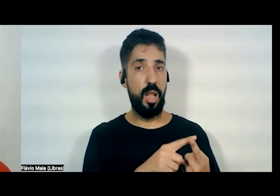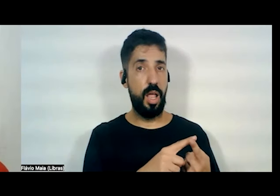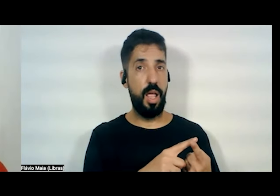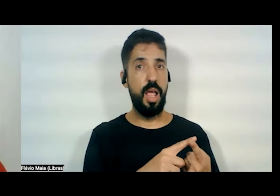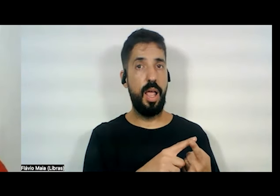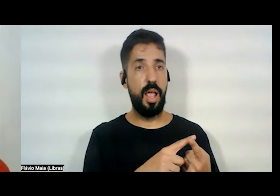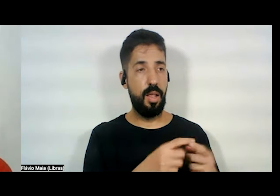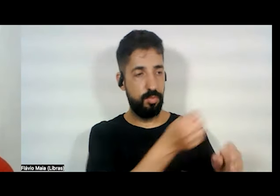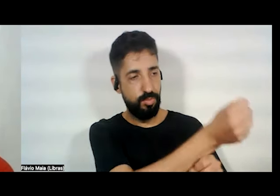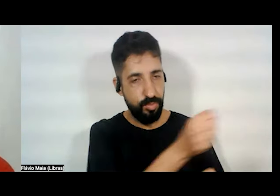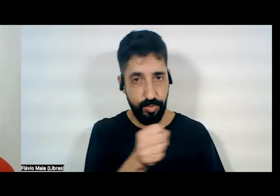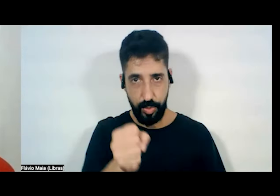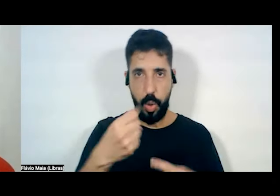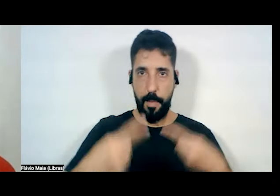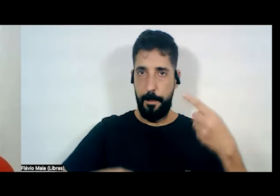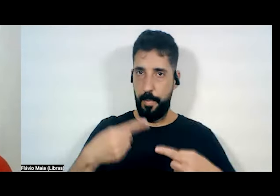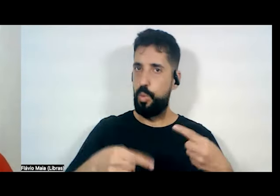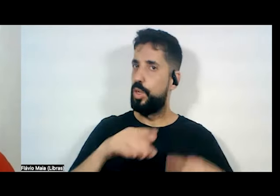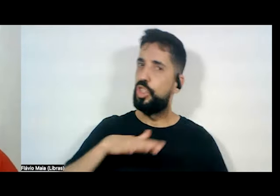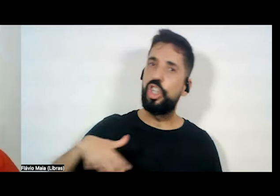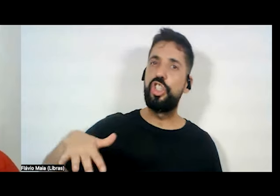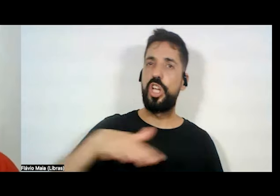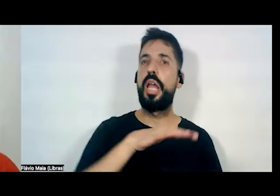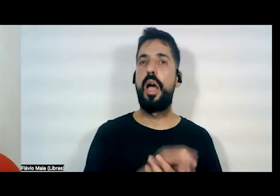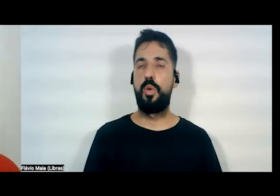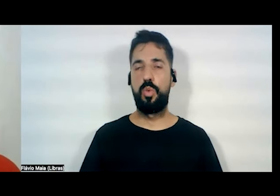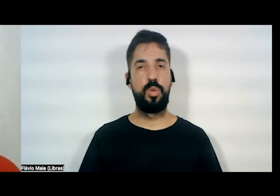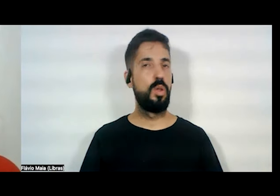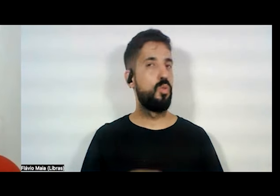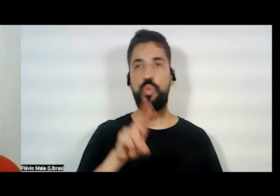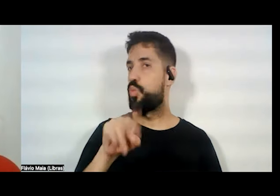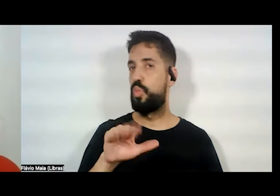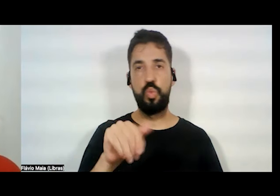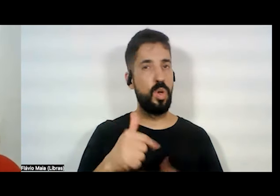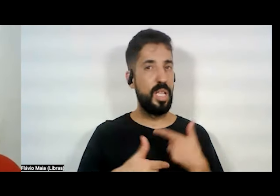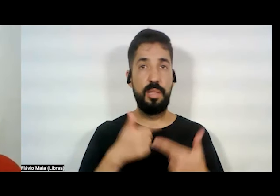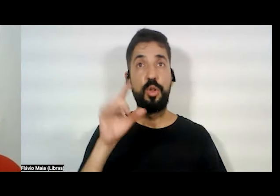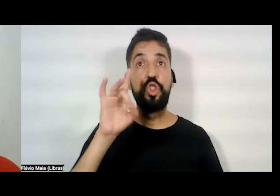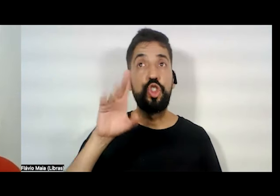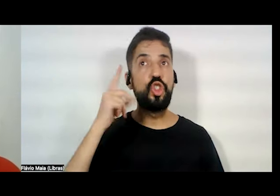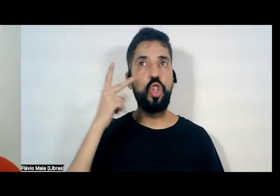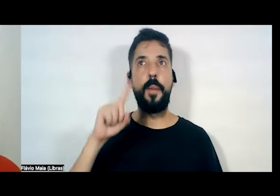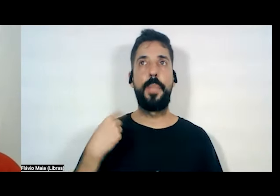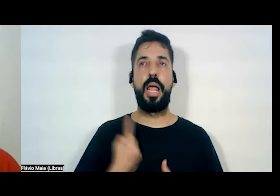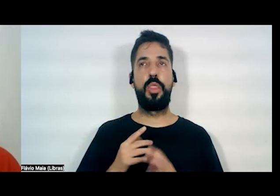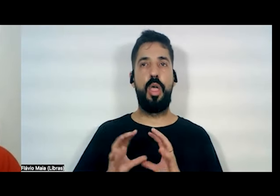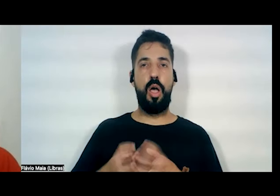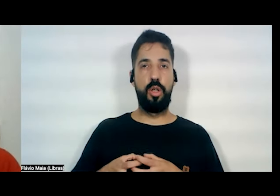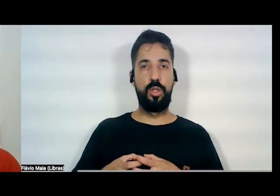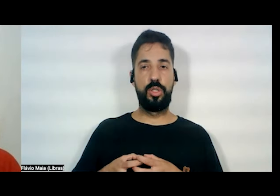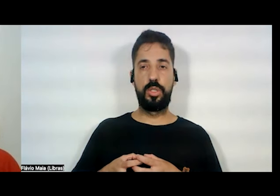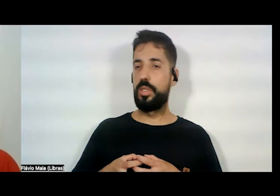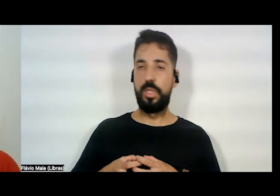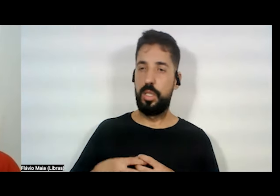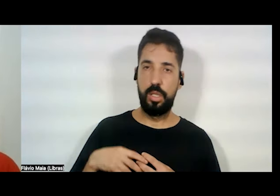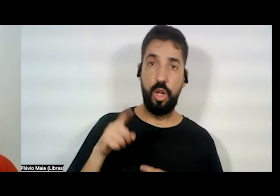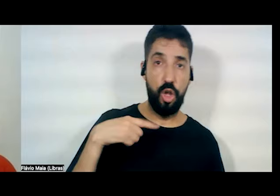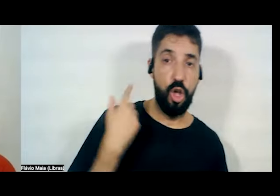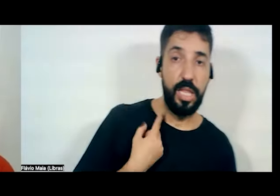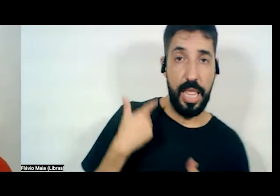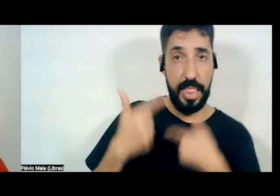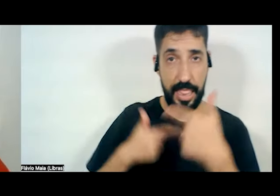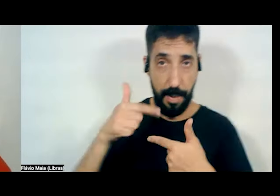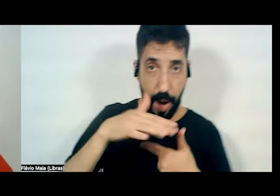a política de um modo geral. A gente nunca trabalhou só para nós. Quando a gente trabalhou espaço para as mulheres na